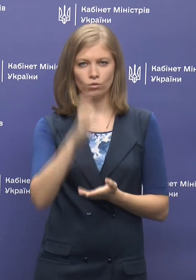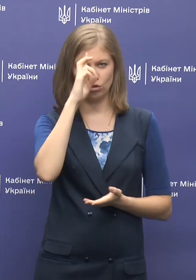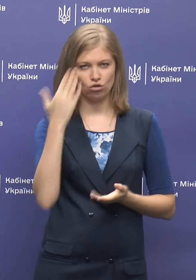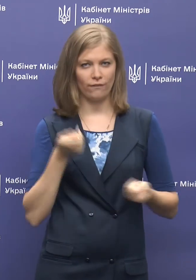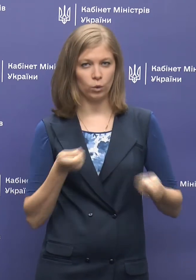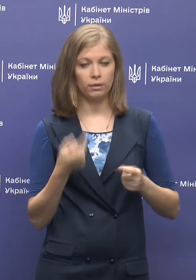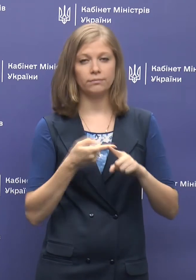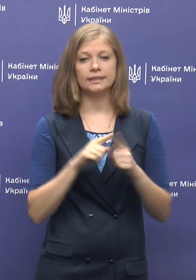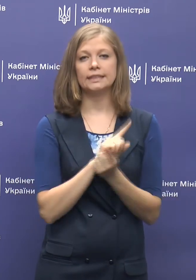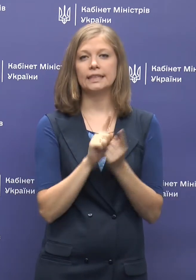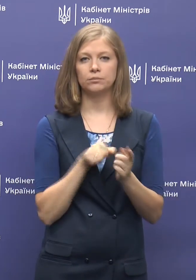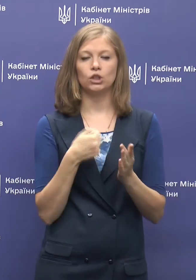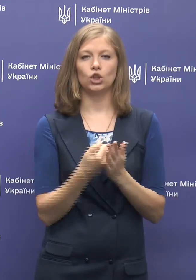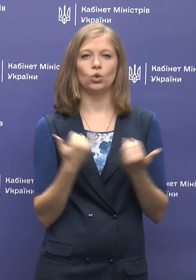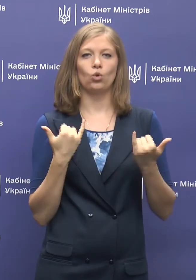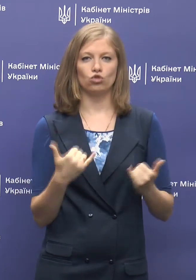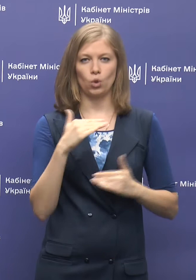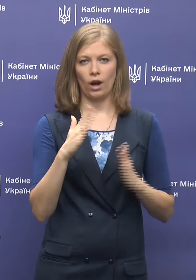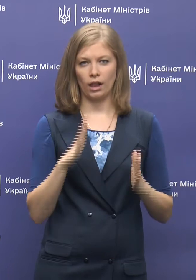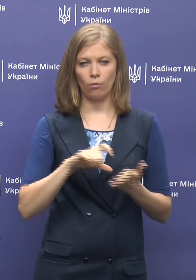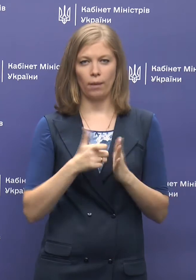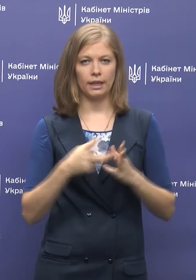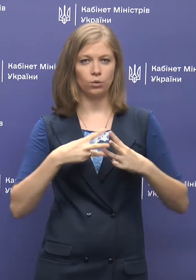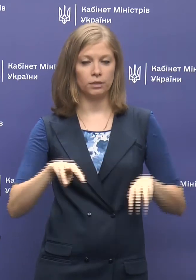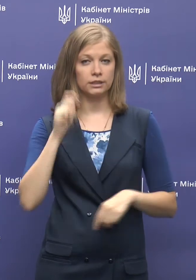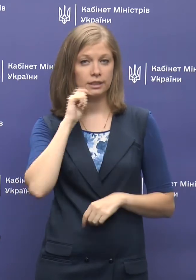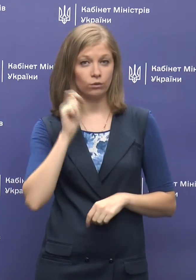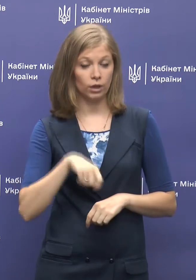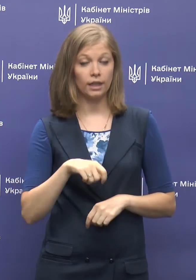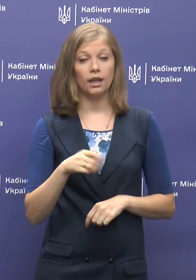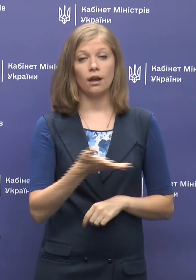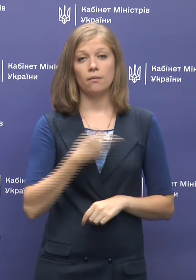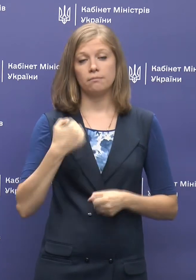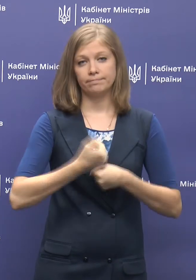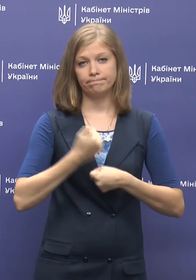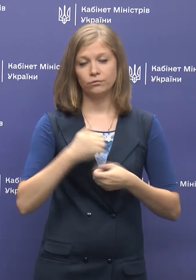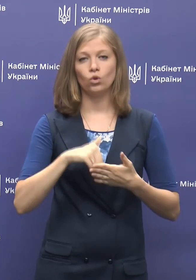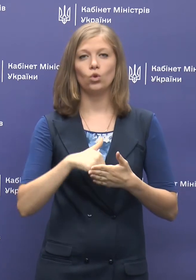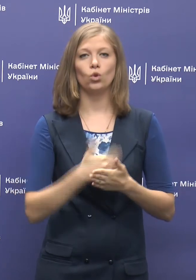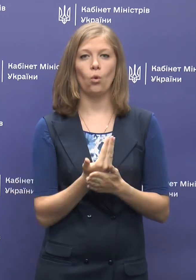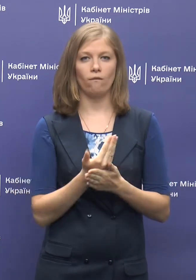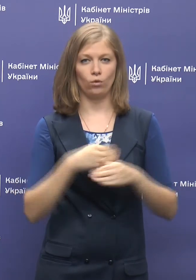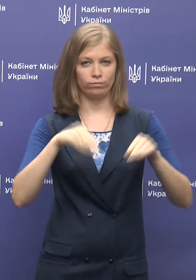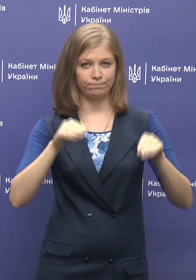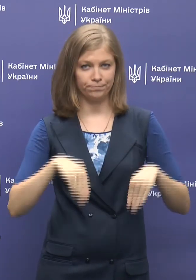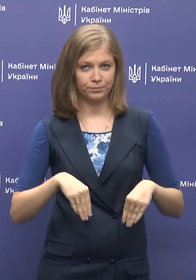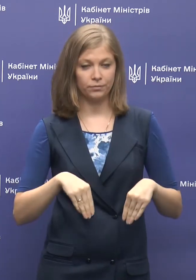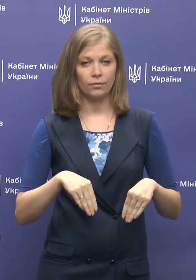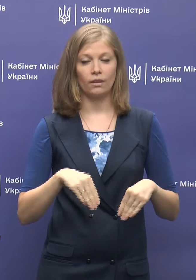управління – це зміни до чинного регламенту Кабінету міністрів України. Ми розробляємо нову редакцію